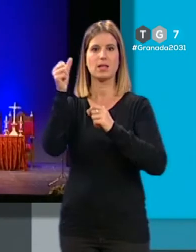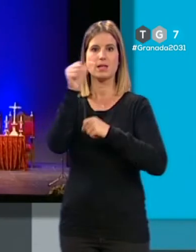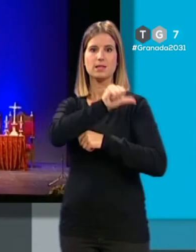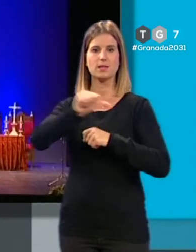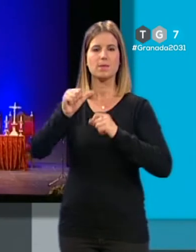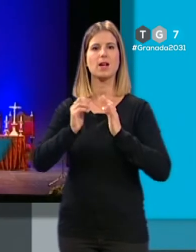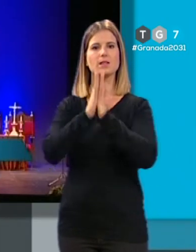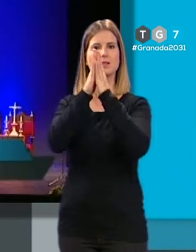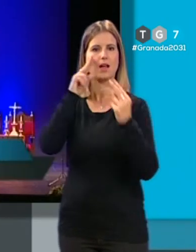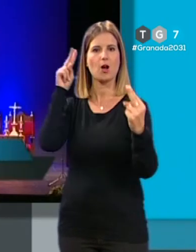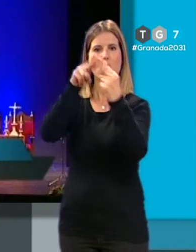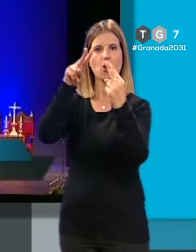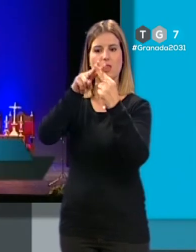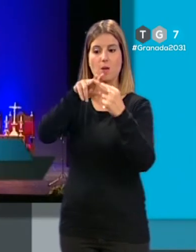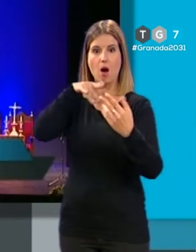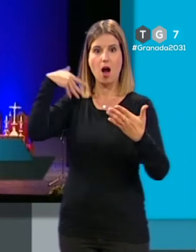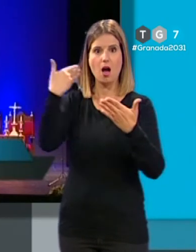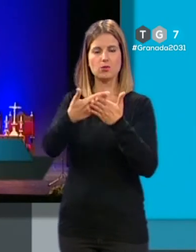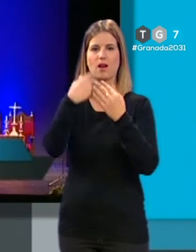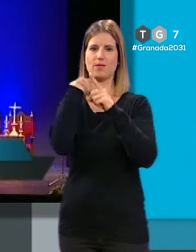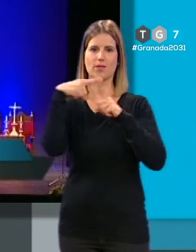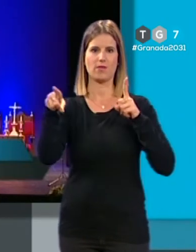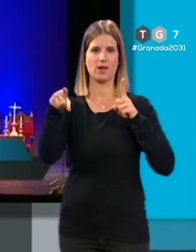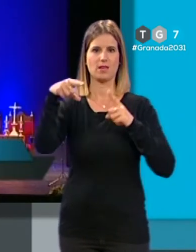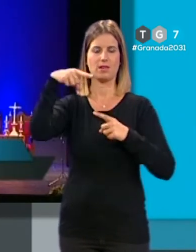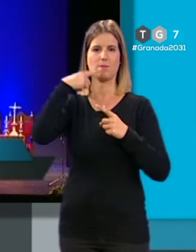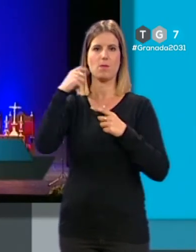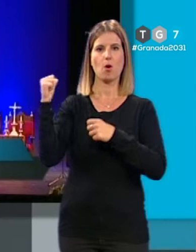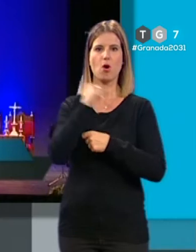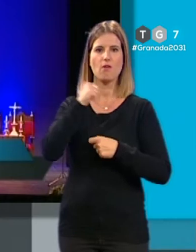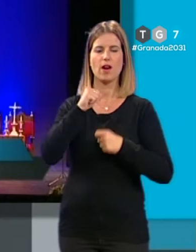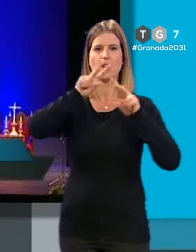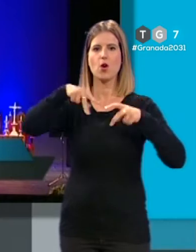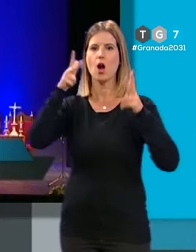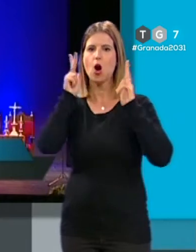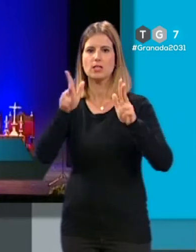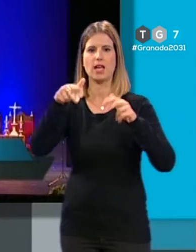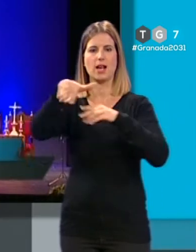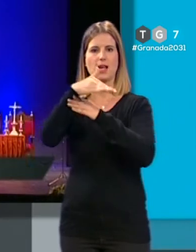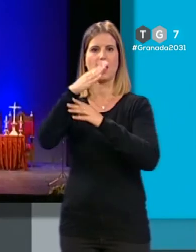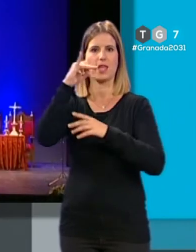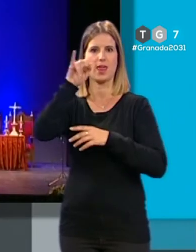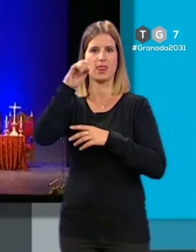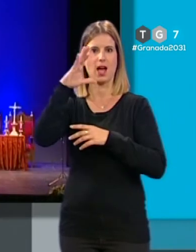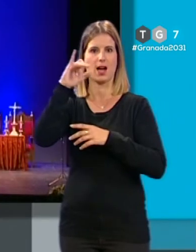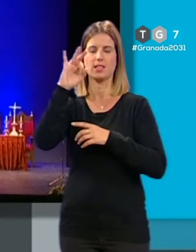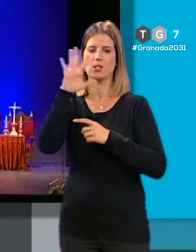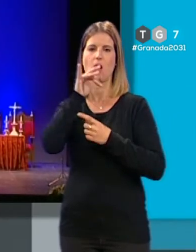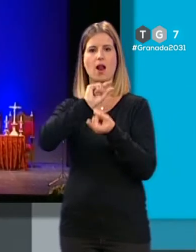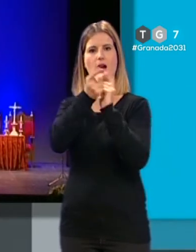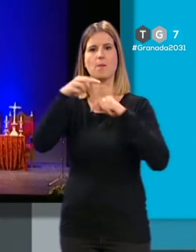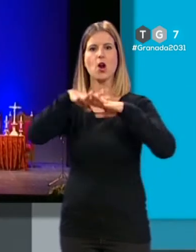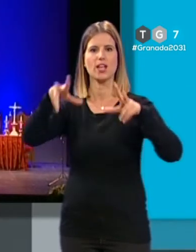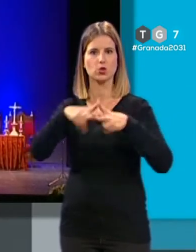conocimos no tiene nada que ver con la de hoy. Los mentideros cofrades ya no son ni el hotel ni la calle Zacatín. Ahora son las redes sociales.